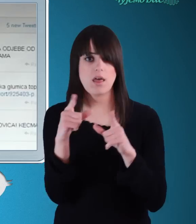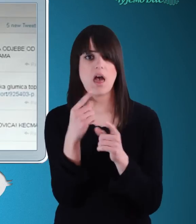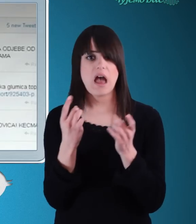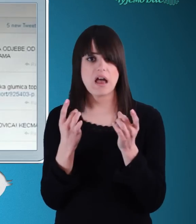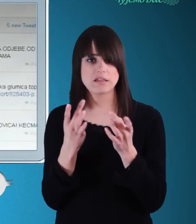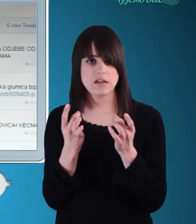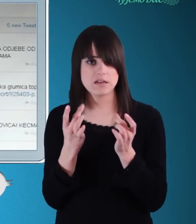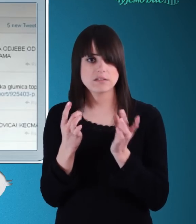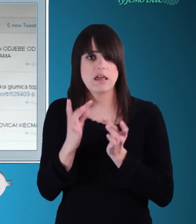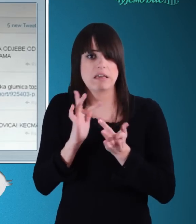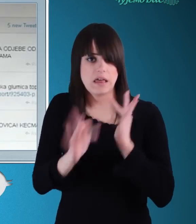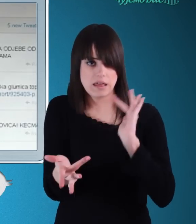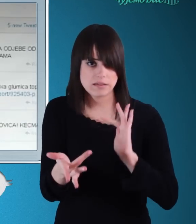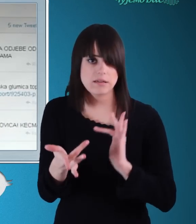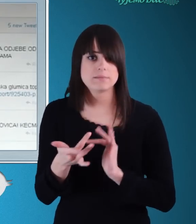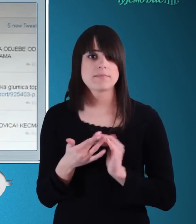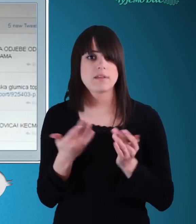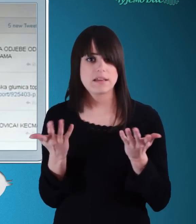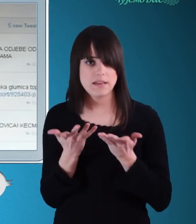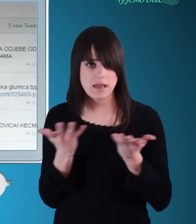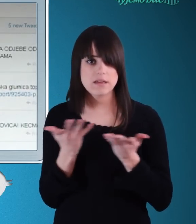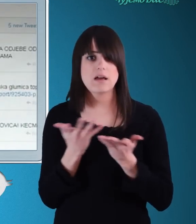Obeležit ćete sve to i određenim haštagom.